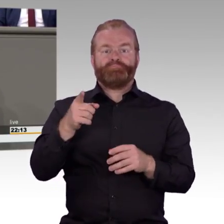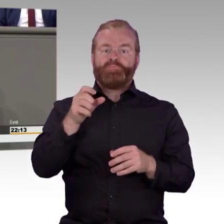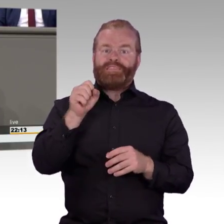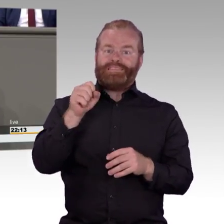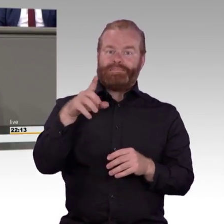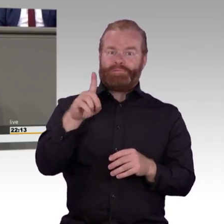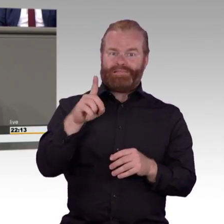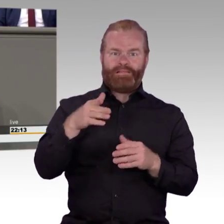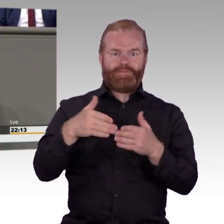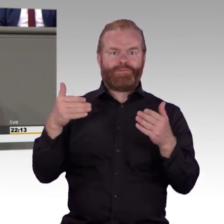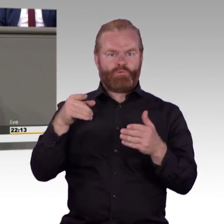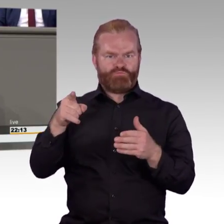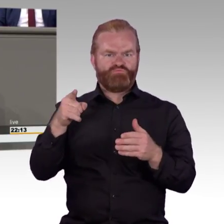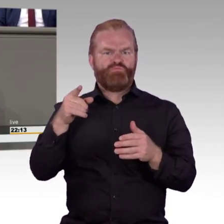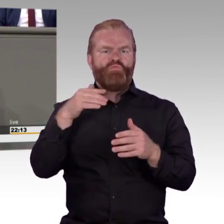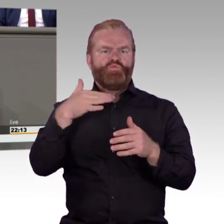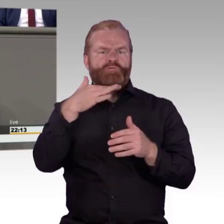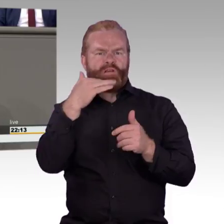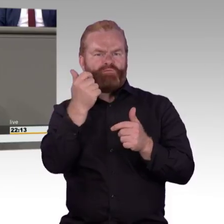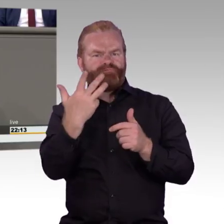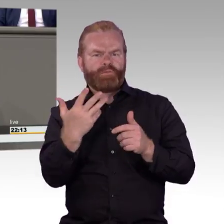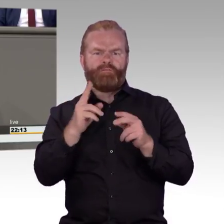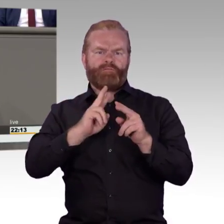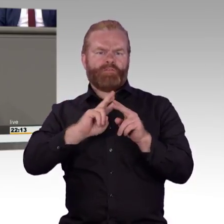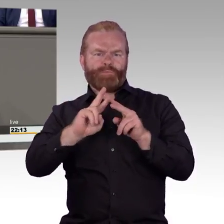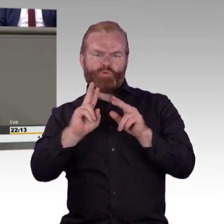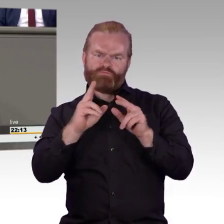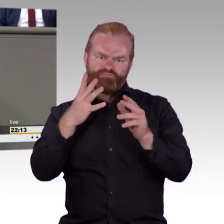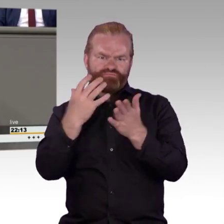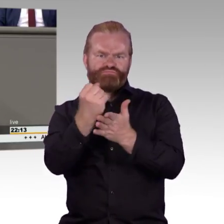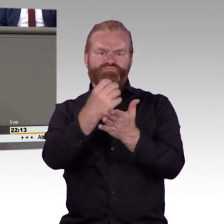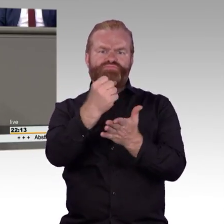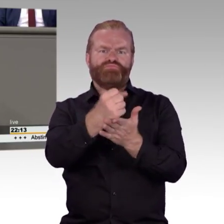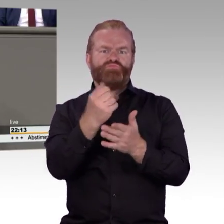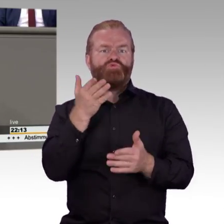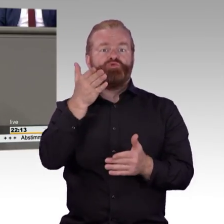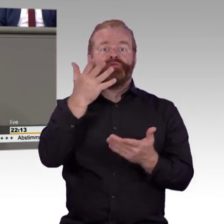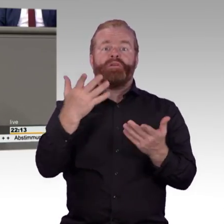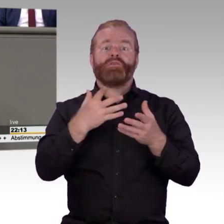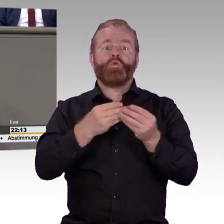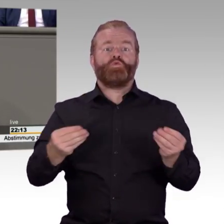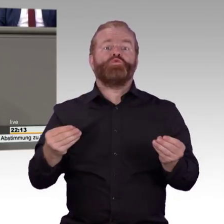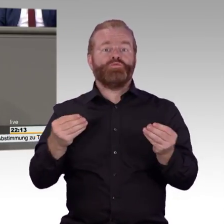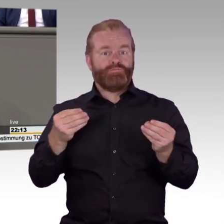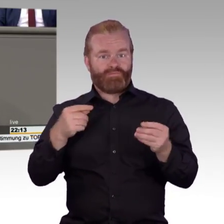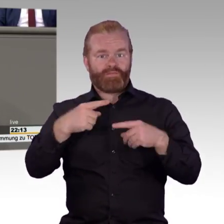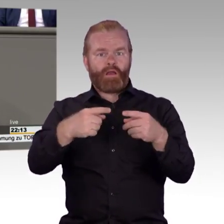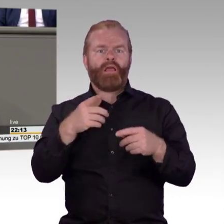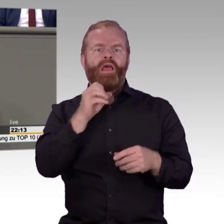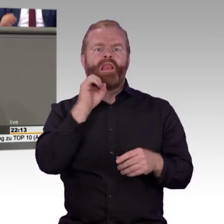eingereicht werden. Und die Stichtung muss nicht unter Zeitdruck erfolgen. Meine Damen und Herren, mit dem Gesetzentwurf und unserem Änderungsantrag